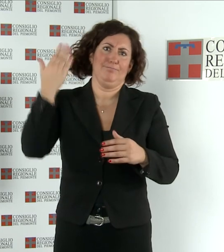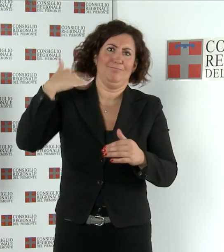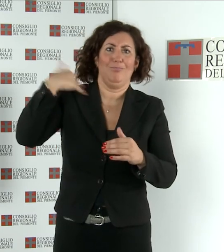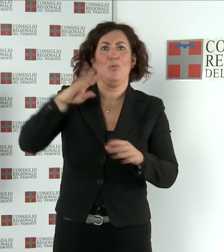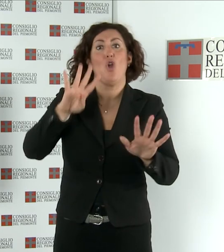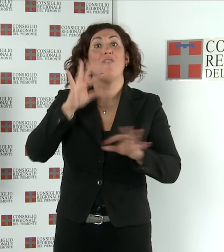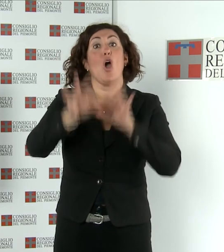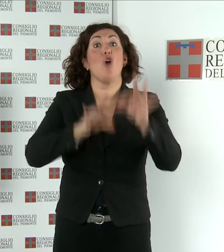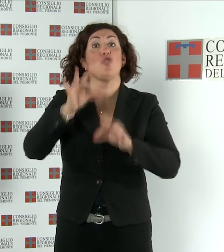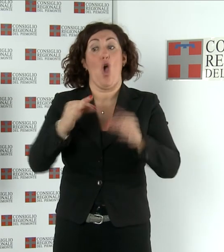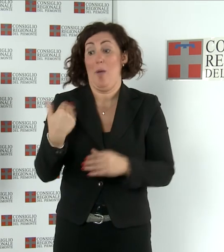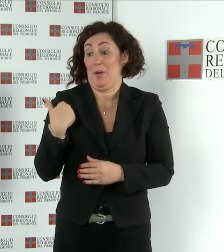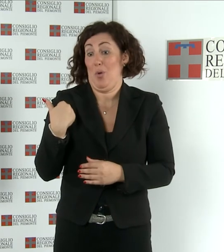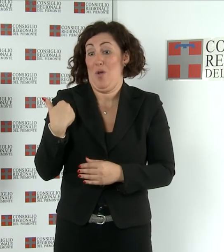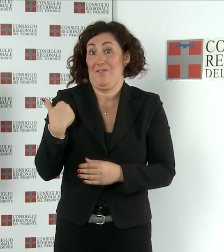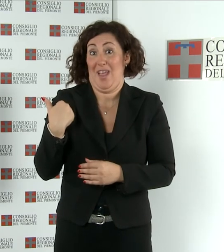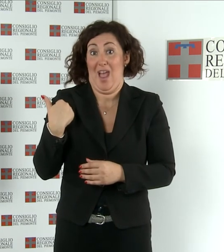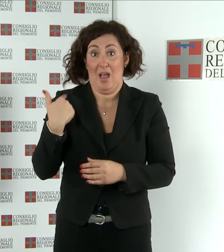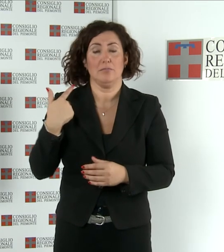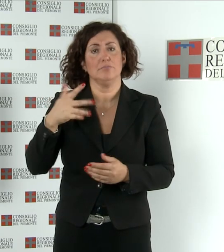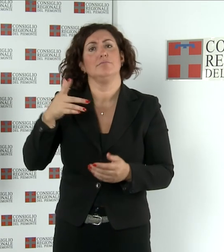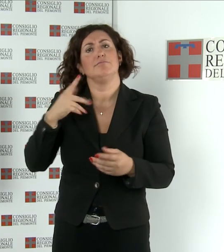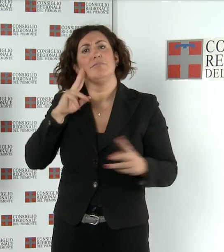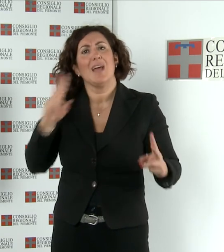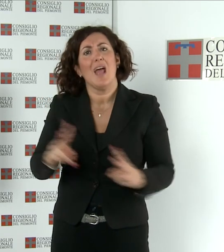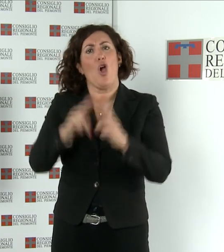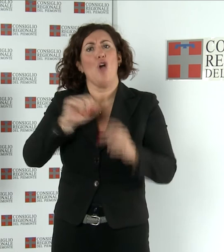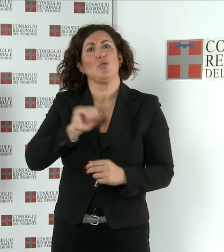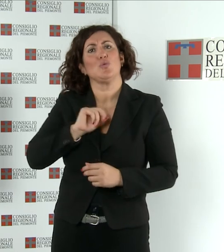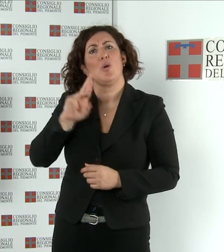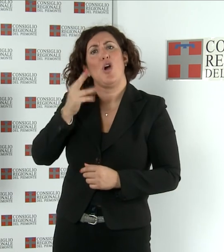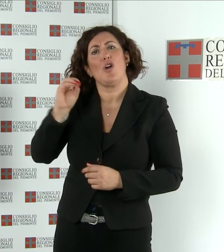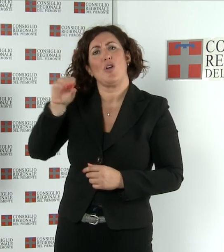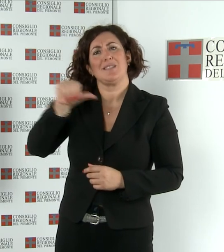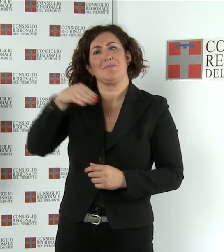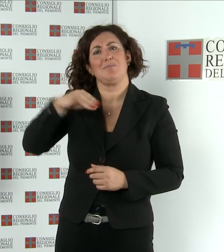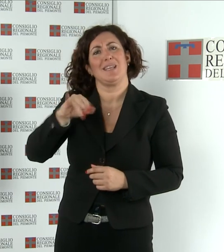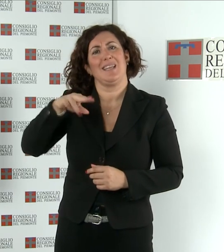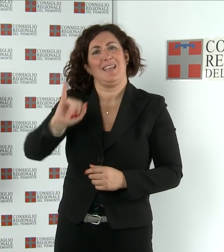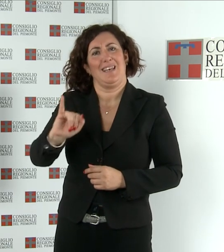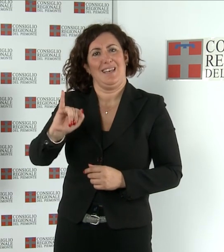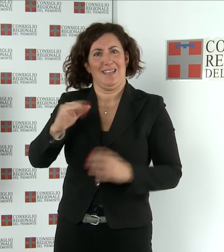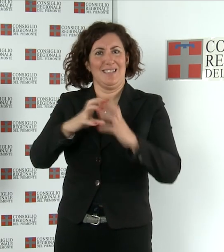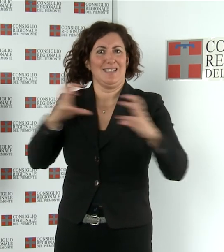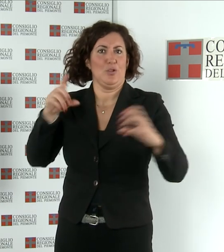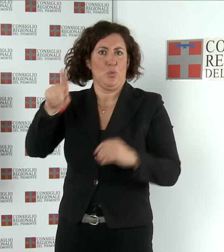formativi con gli studenti dell'Istituto Mellerio Rosmini di Domodossola. Grazie a tutti